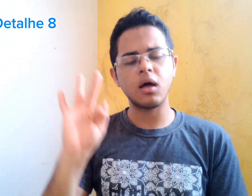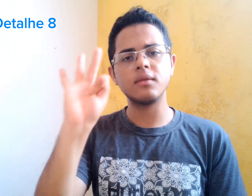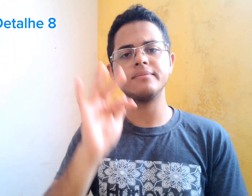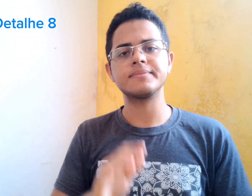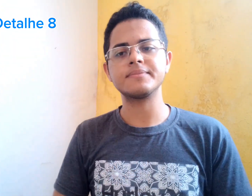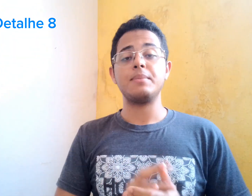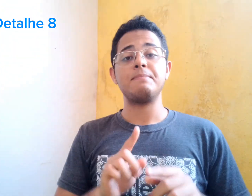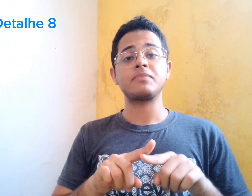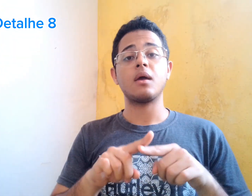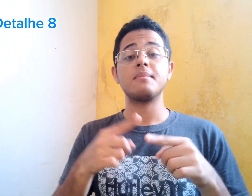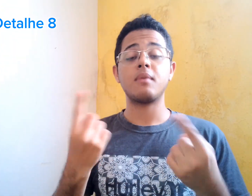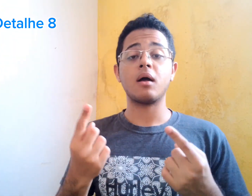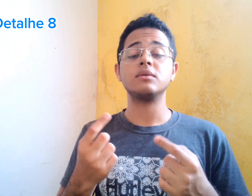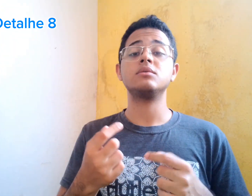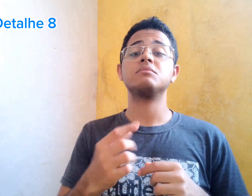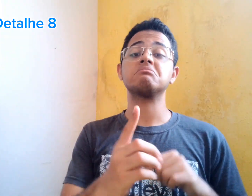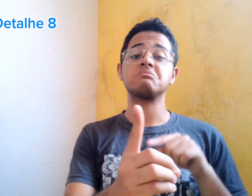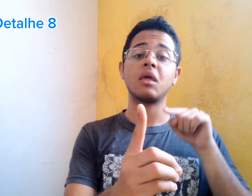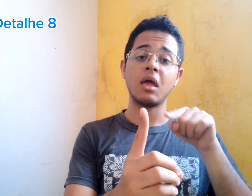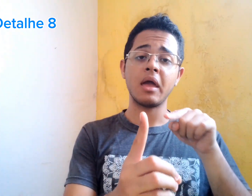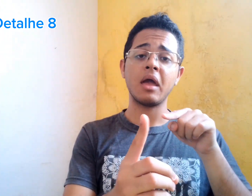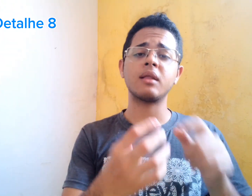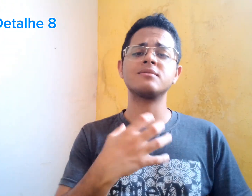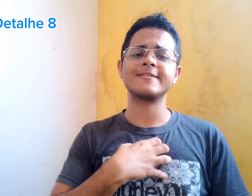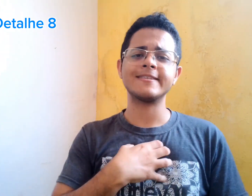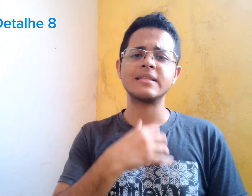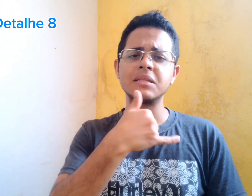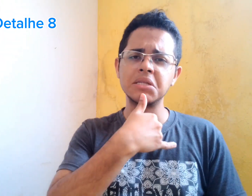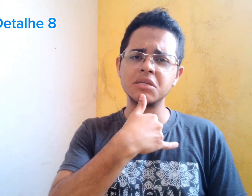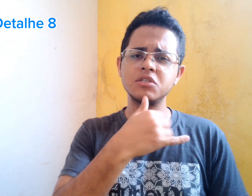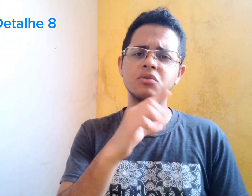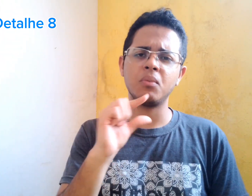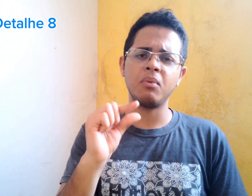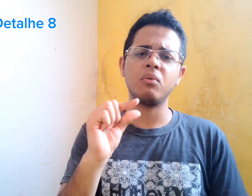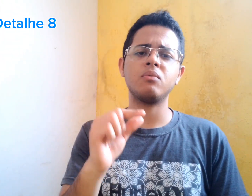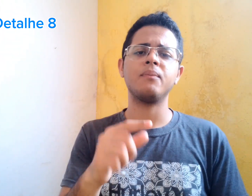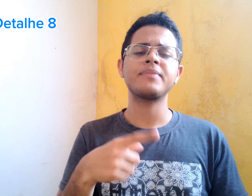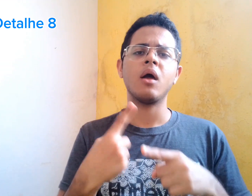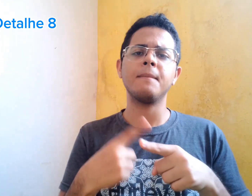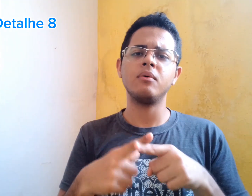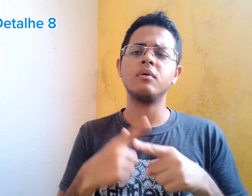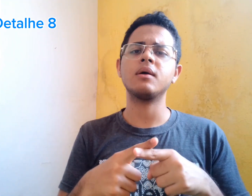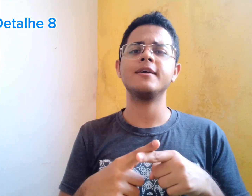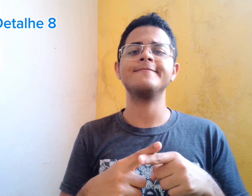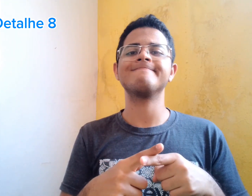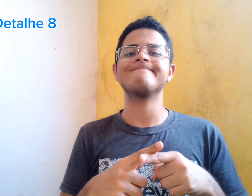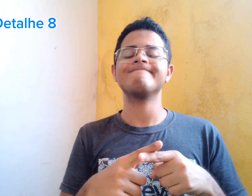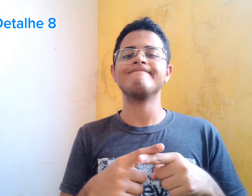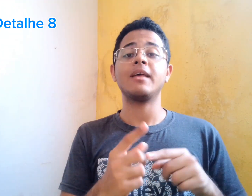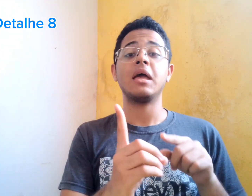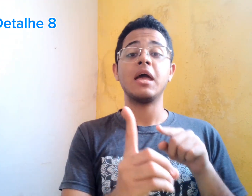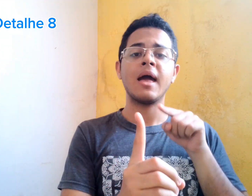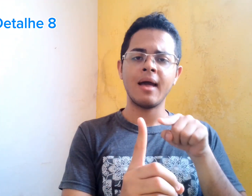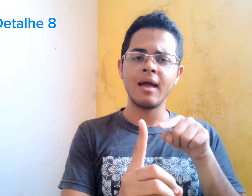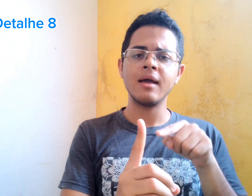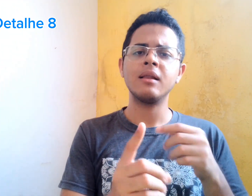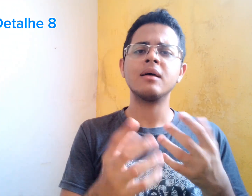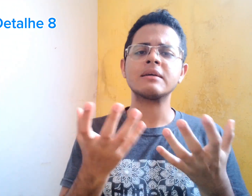Mas... Ela se sentiu um pouco triste. Porque... Ela queria... Que o seu